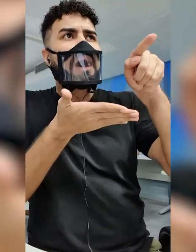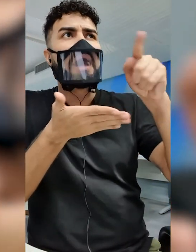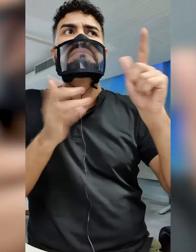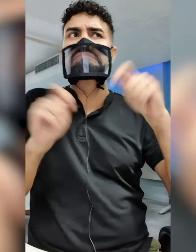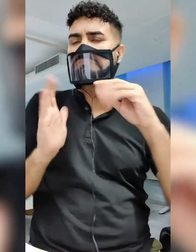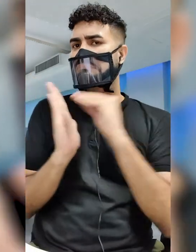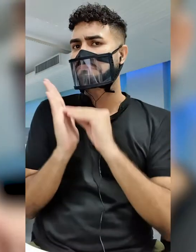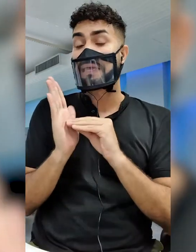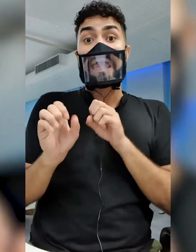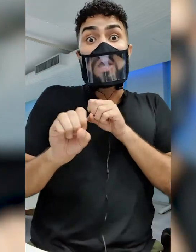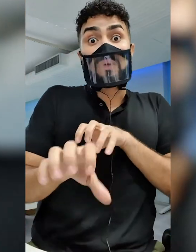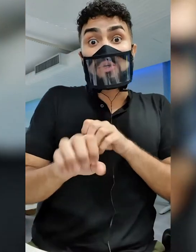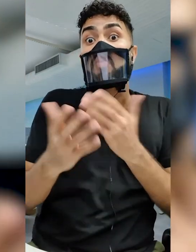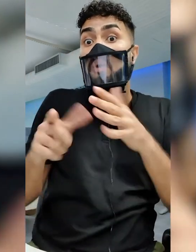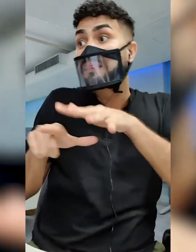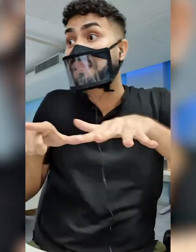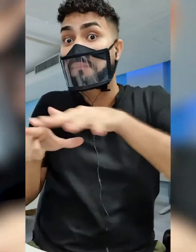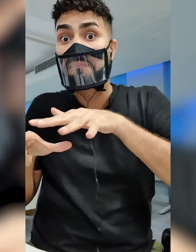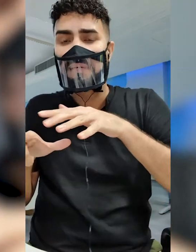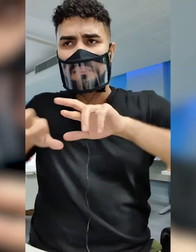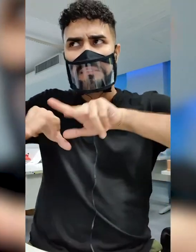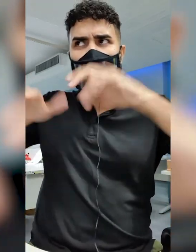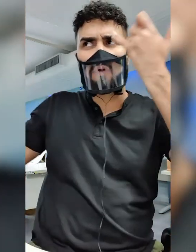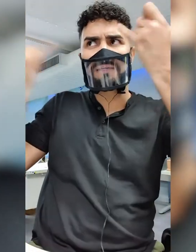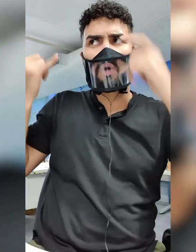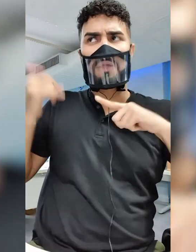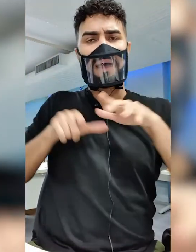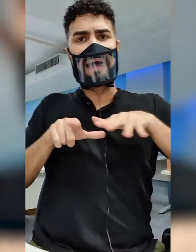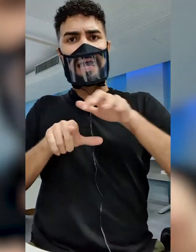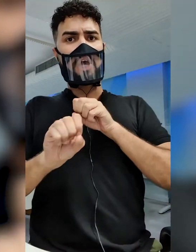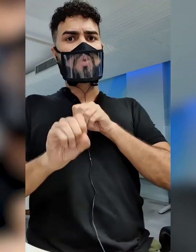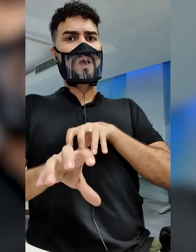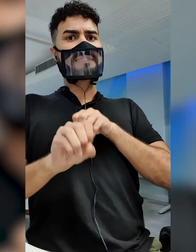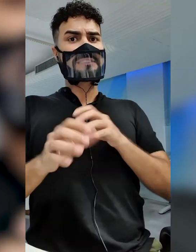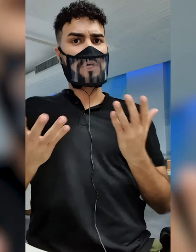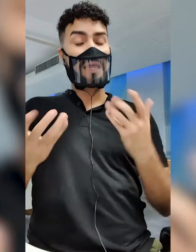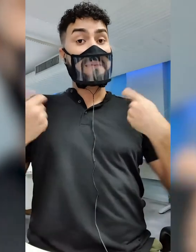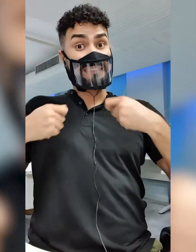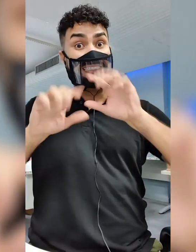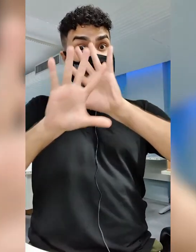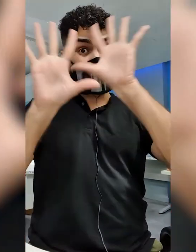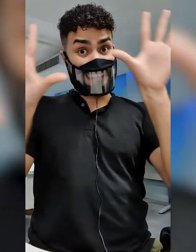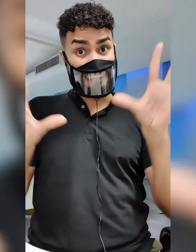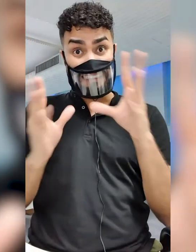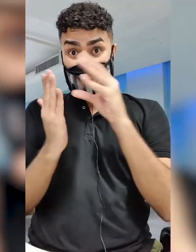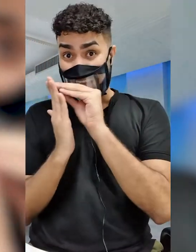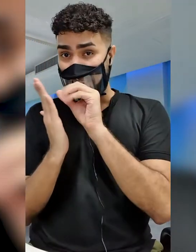argumentação que eu tenho para temas relacionados à educação? Quais são os repertórios que eu tenho para relacionar à educação? Tudo isso